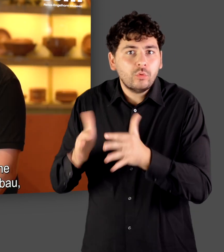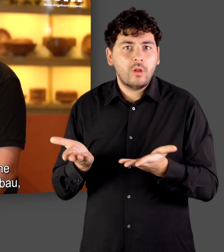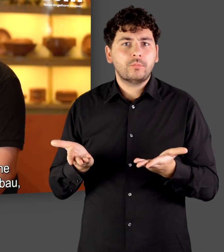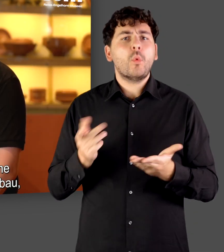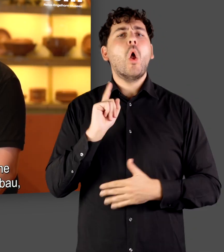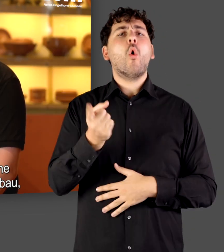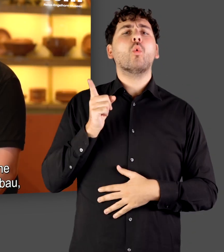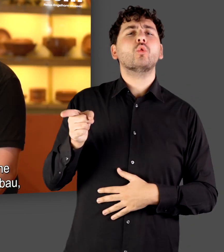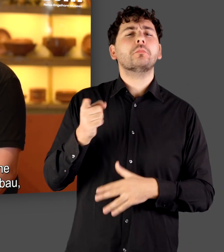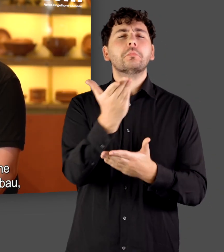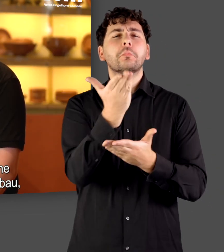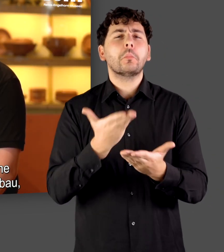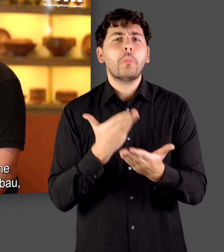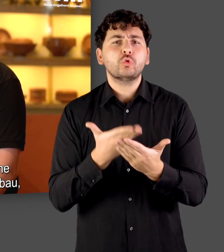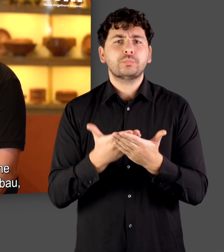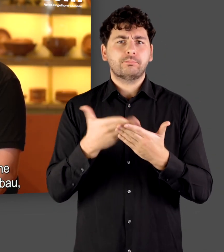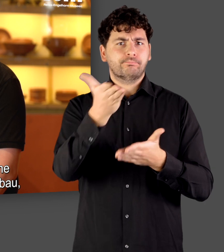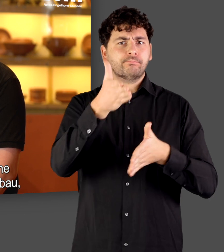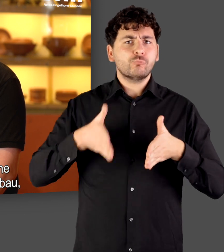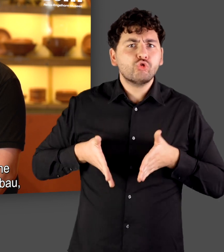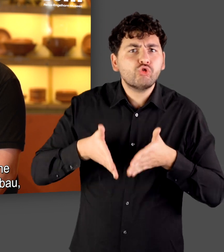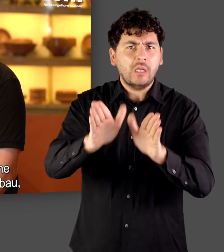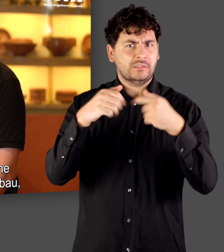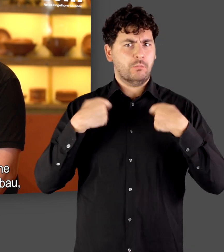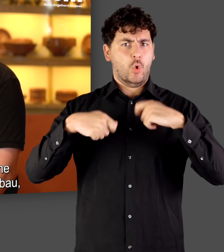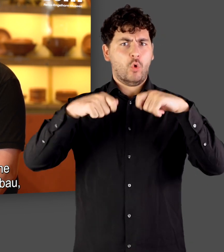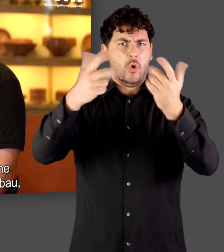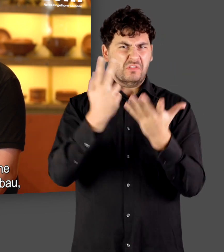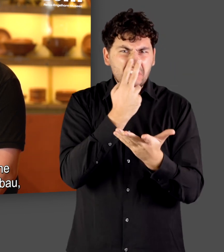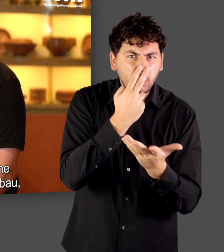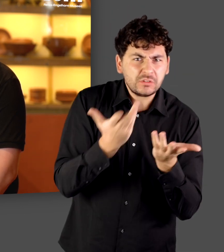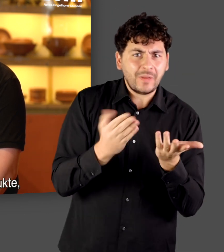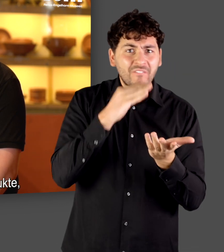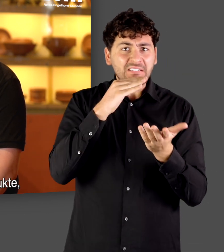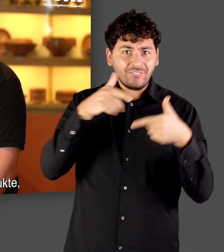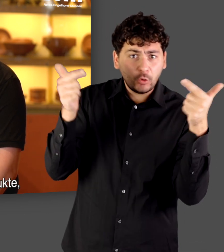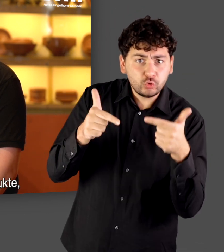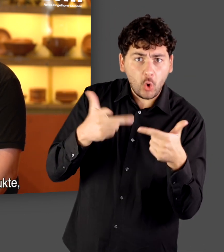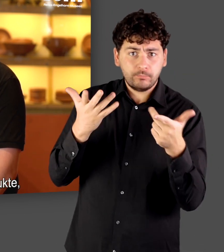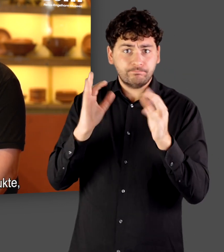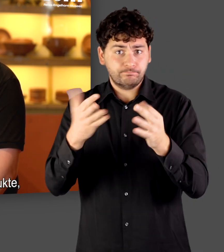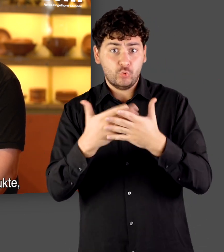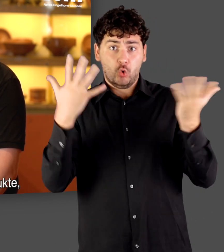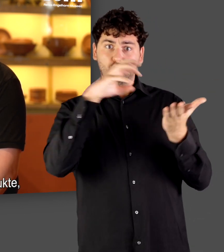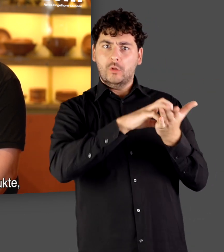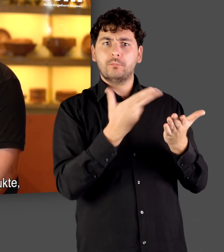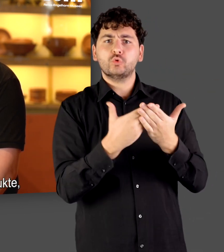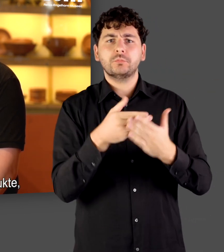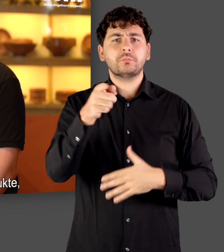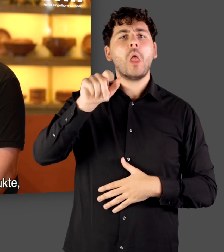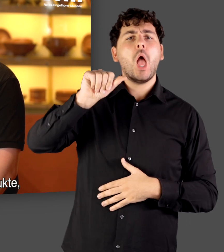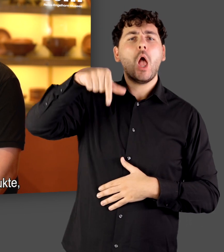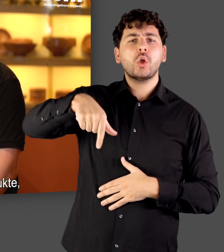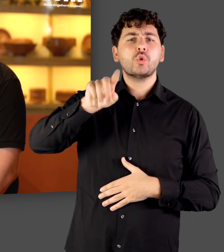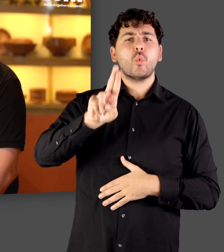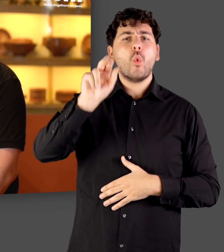Aber auch grundlegende Systeme wie eine Infrastruktur, wie Straßenbau, wie eine Wasserversorgung der größeren Städte